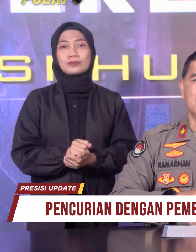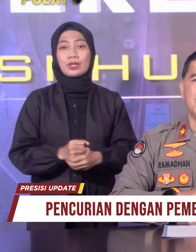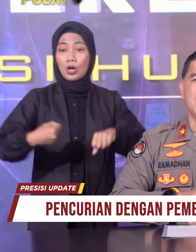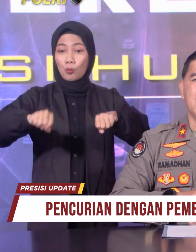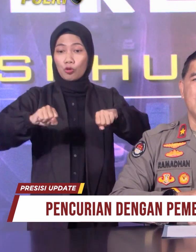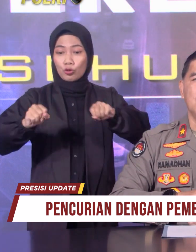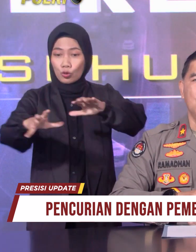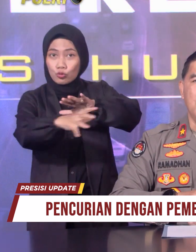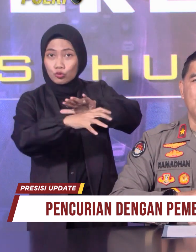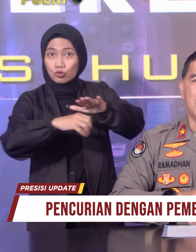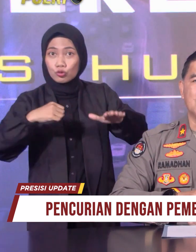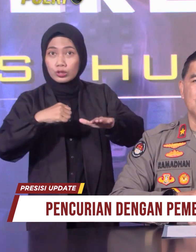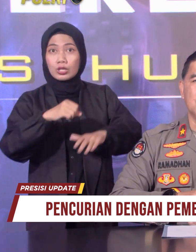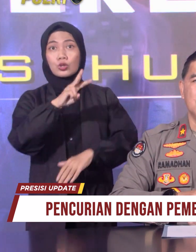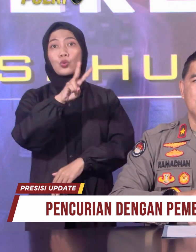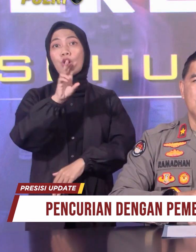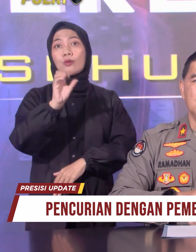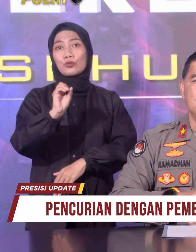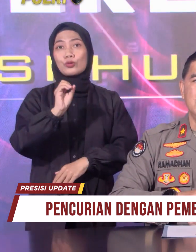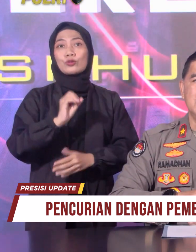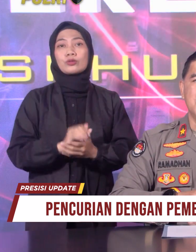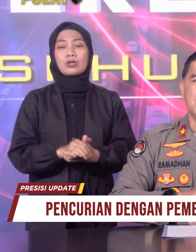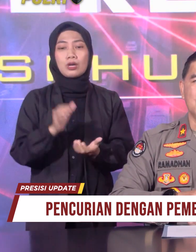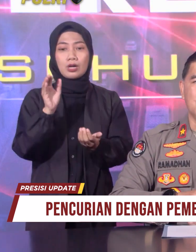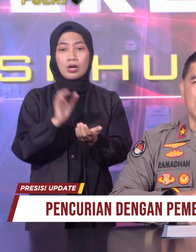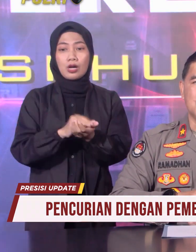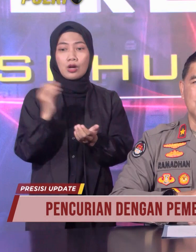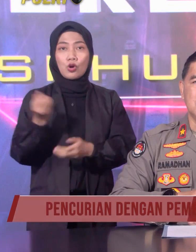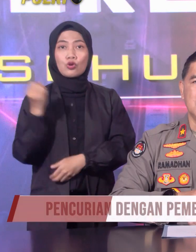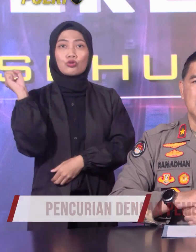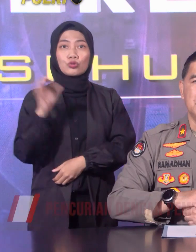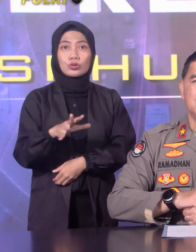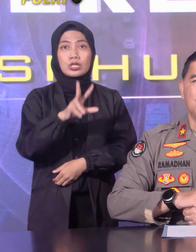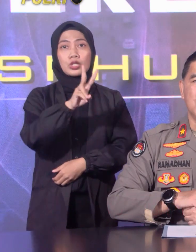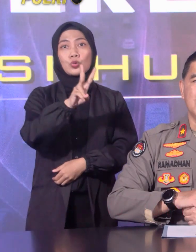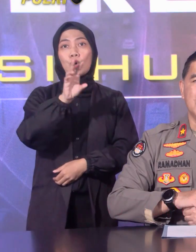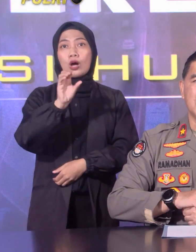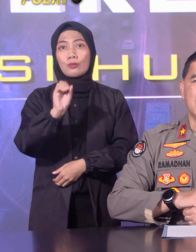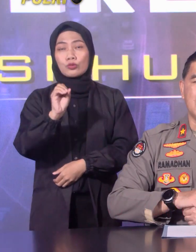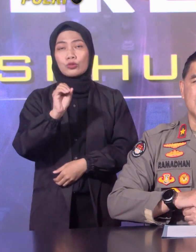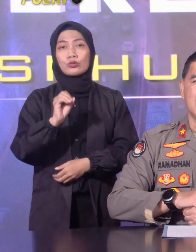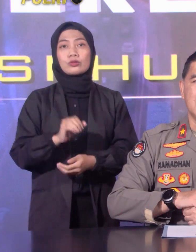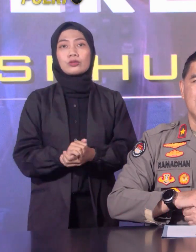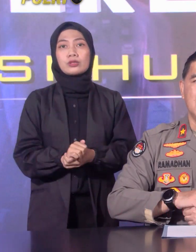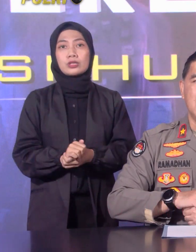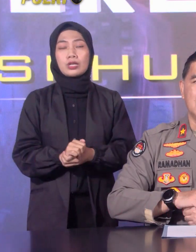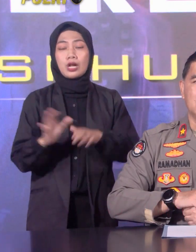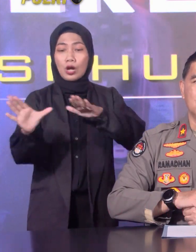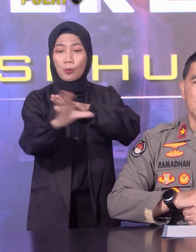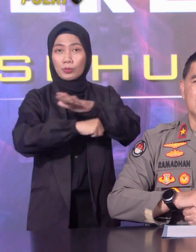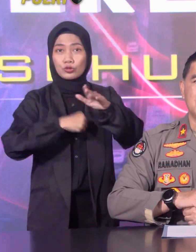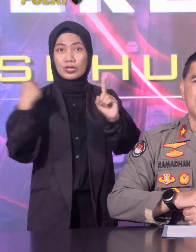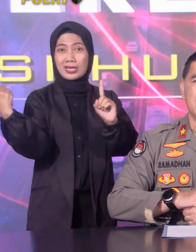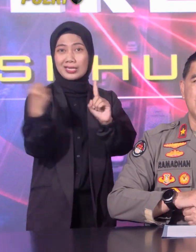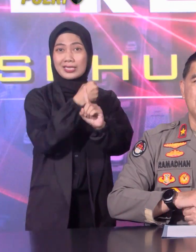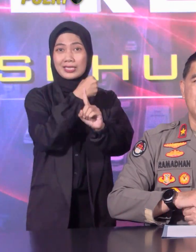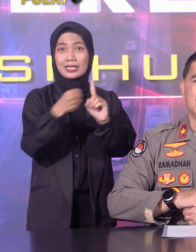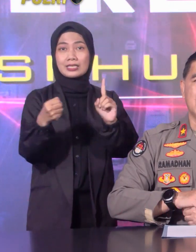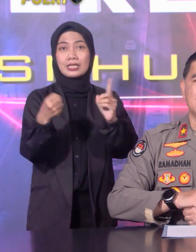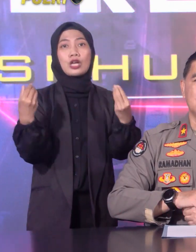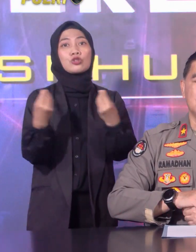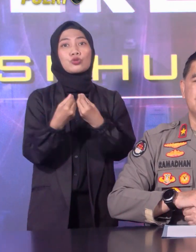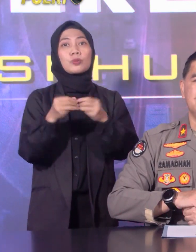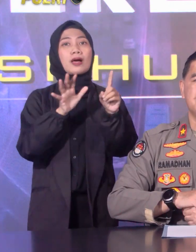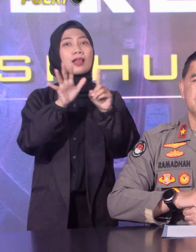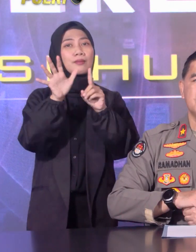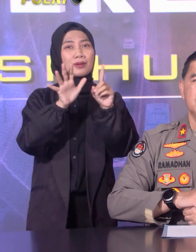curahan mor sebanyak 20 kasus, judi sebanyak 7 kasus, pencurian dengan kekerasan atau curah sebanyak 15